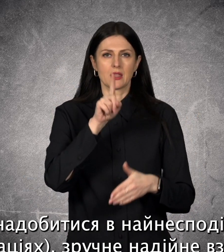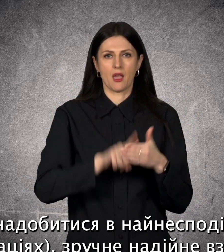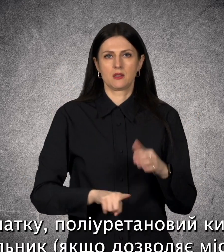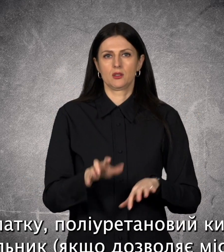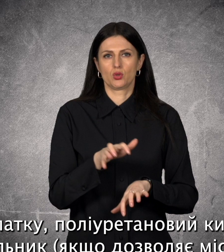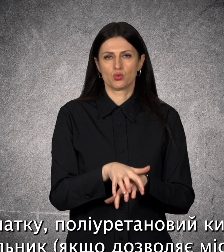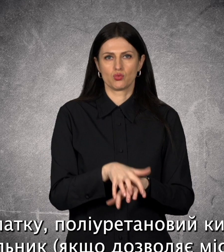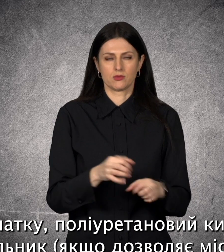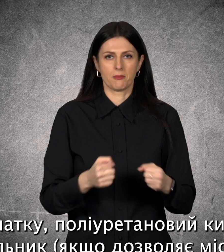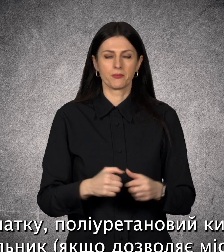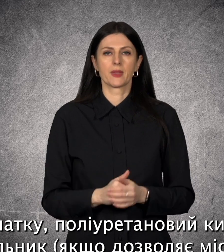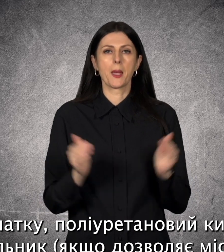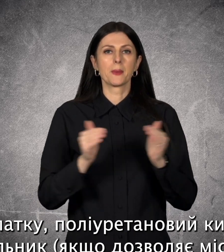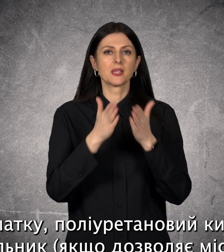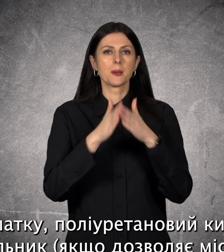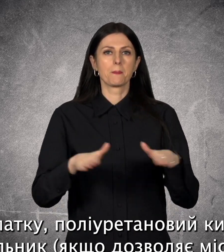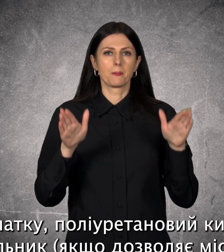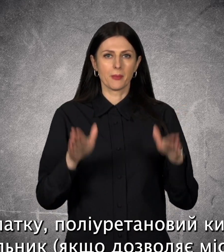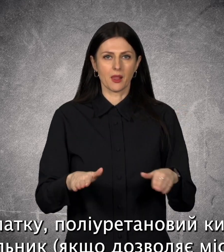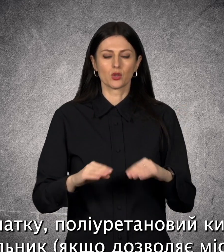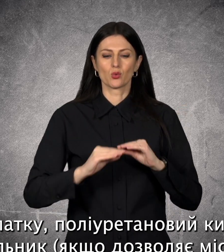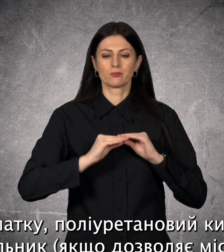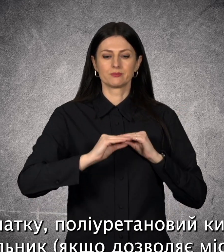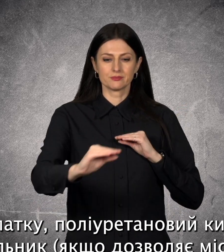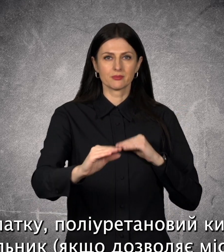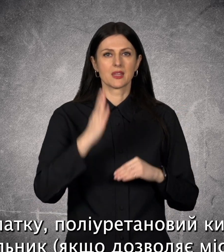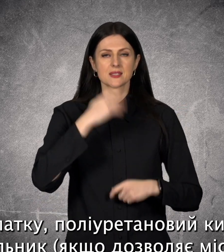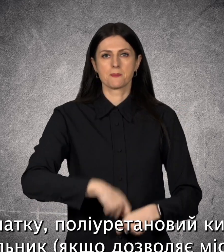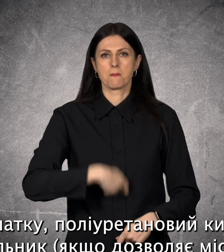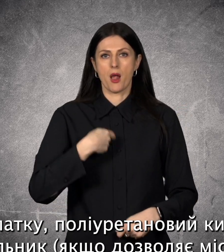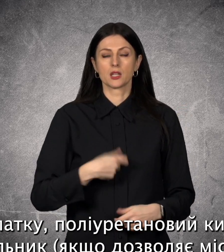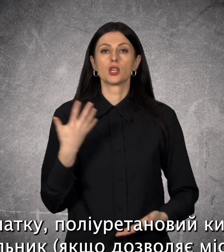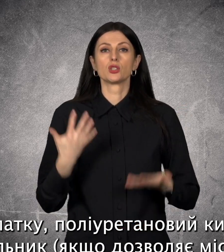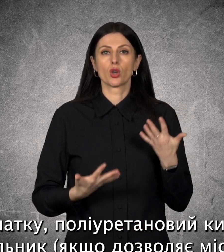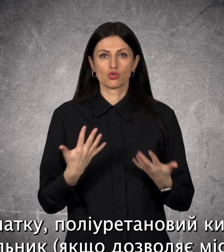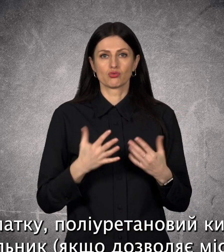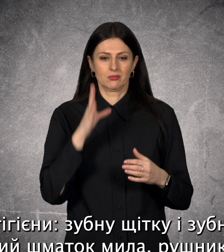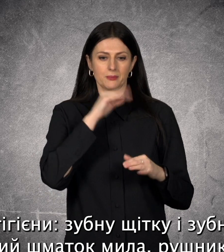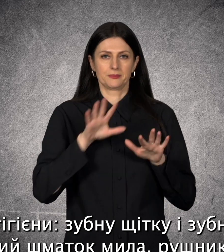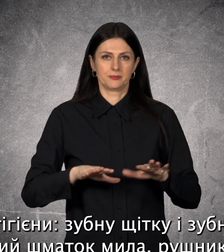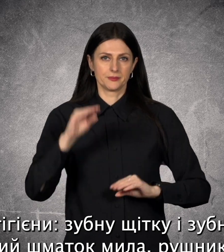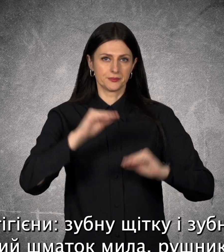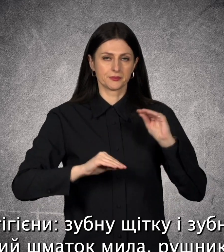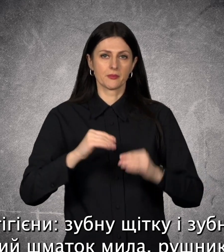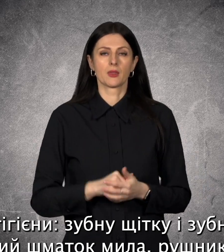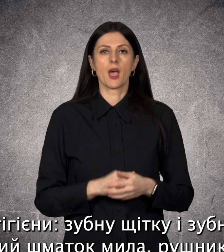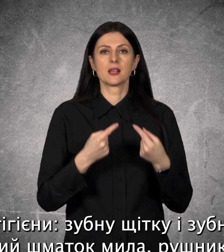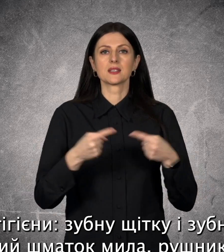Міні палатку, поліуретановий килимок, спальник, якщо дозволяє місце. Засоби гігієни, зубну